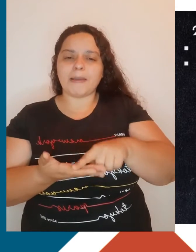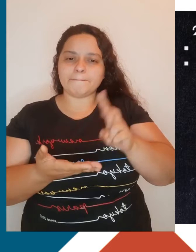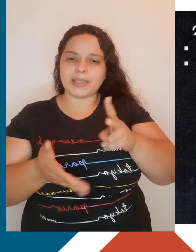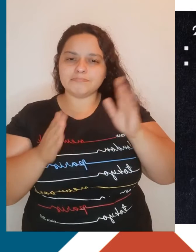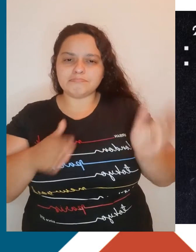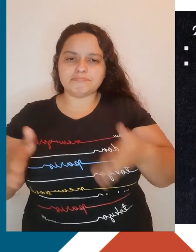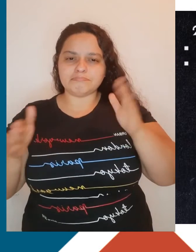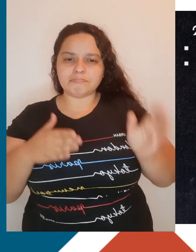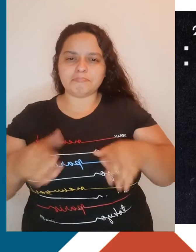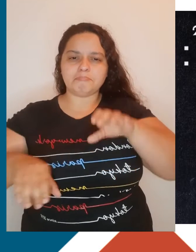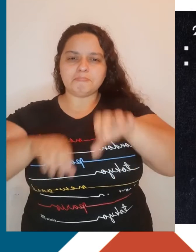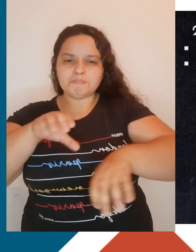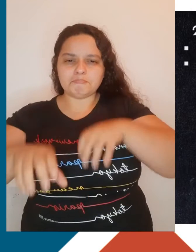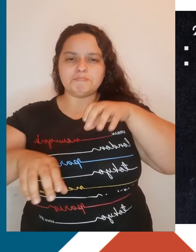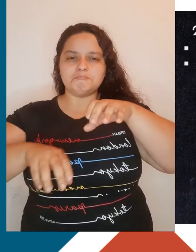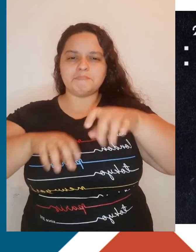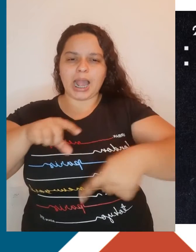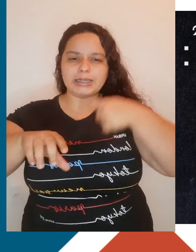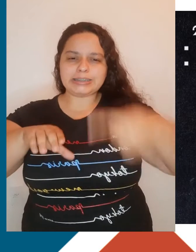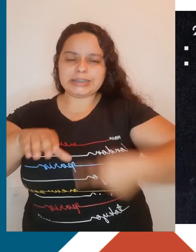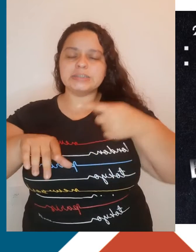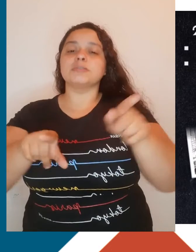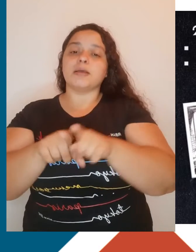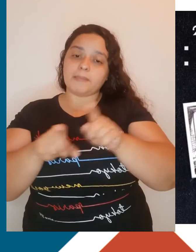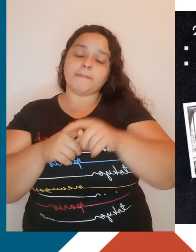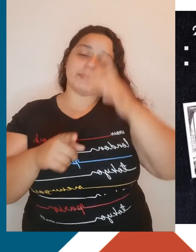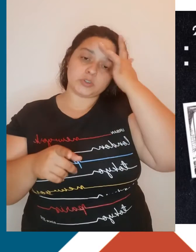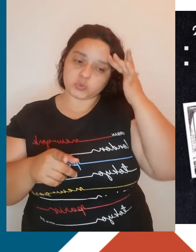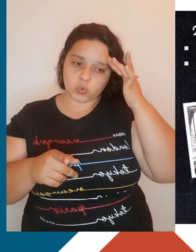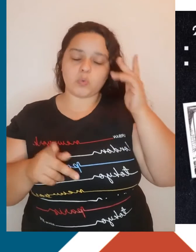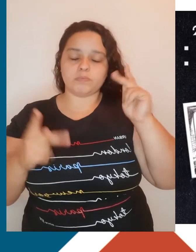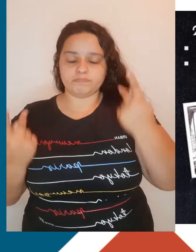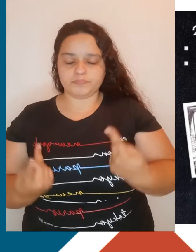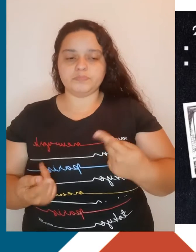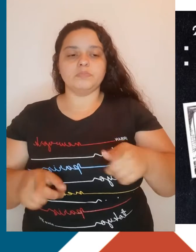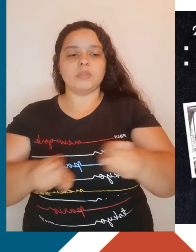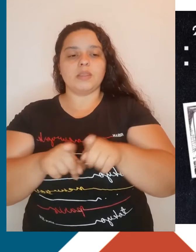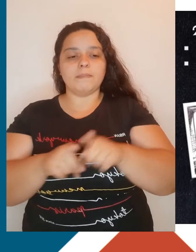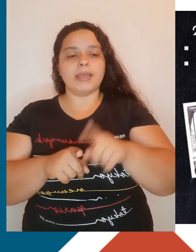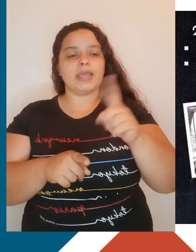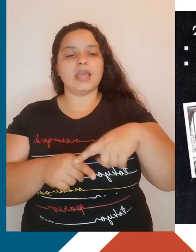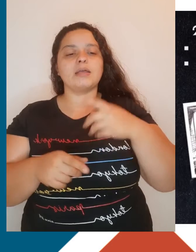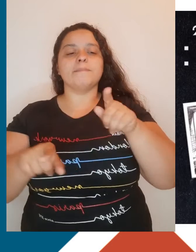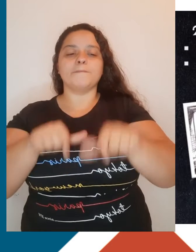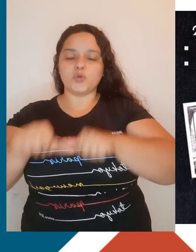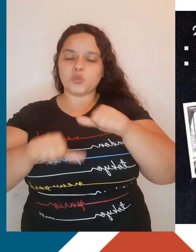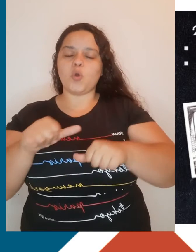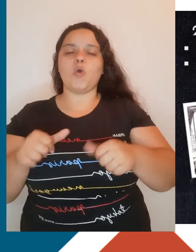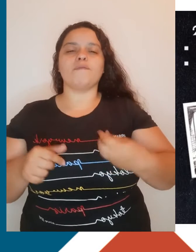os operários, o que transformou radicalmente a prática humana do trabalho e o modo de vida dos trabalhadores, muitos